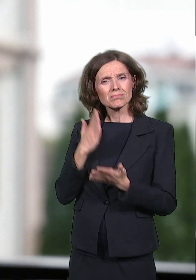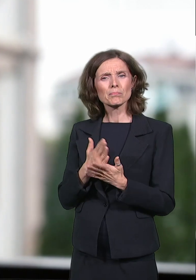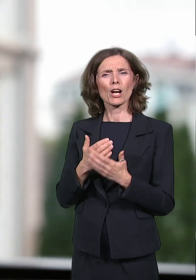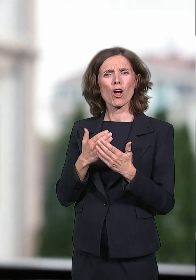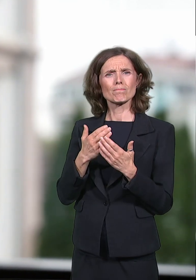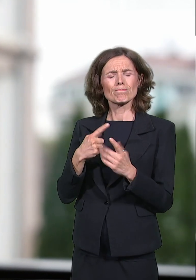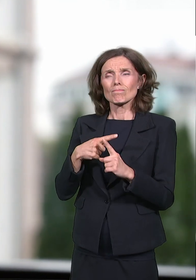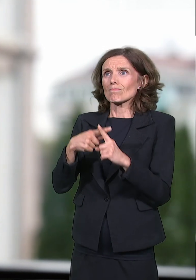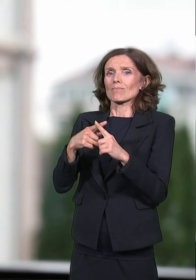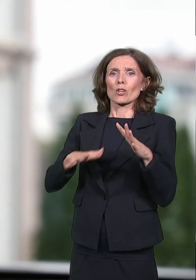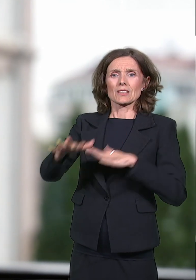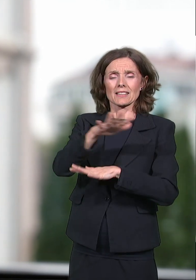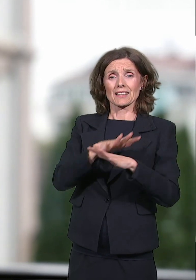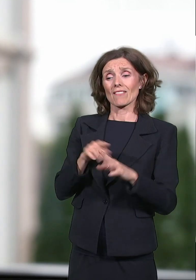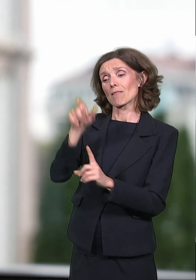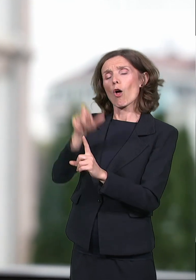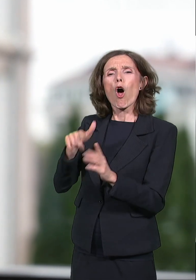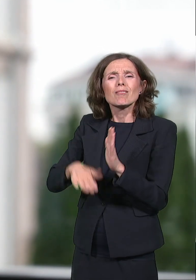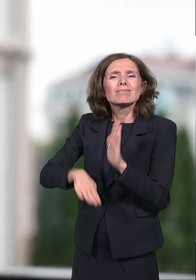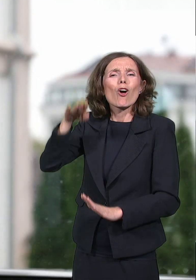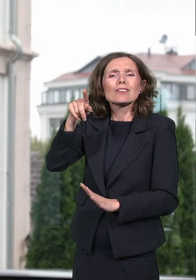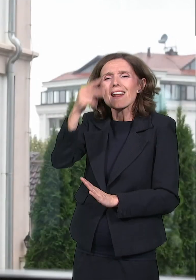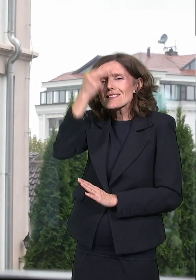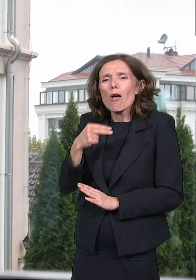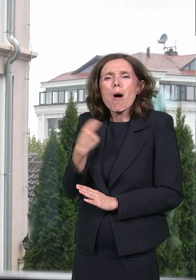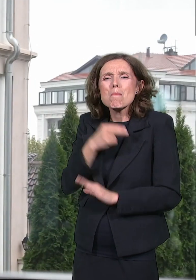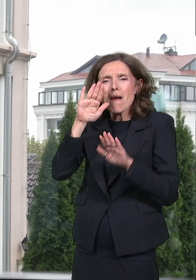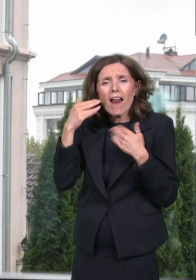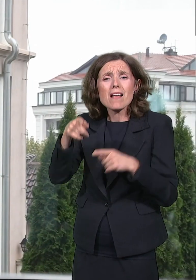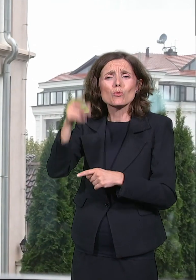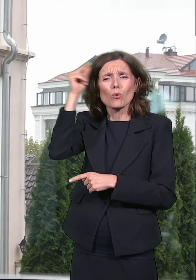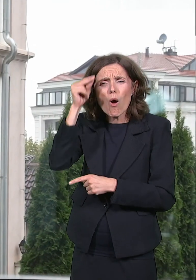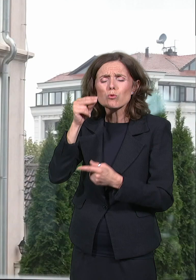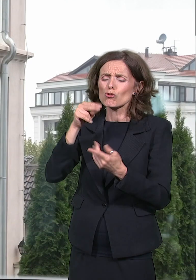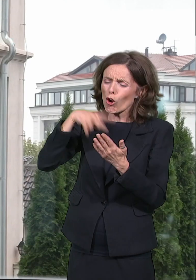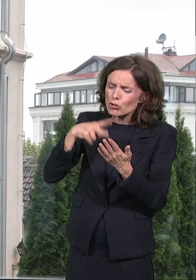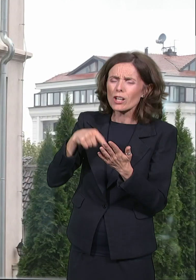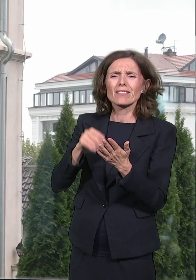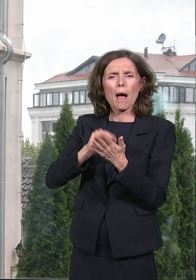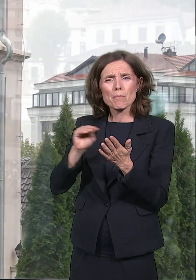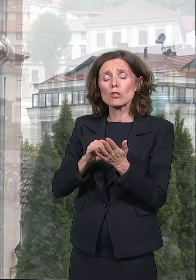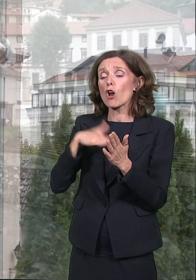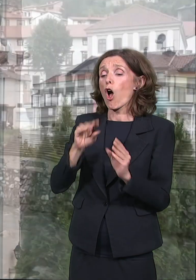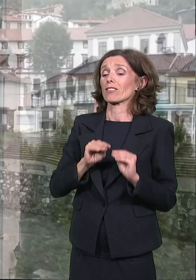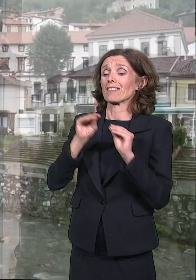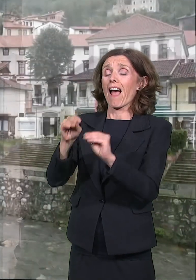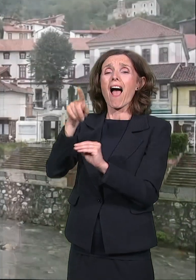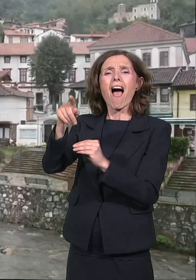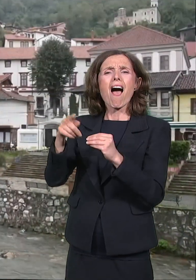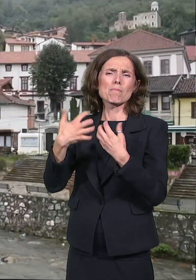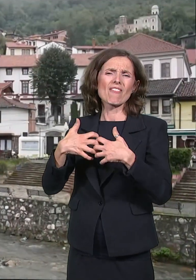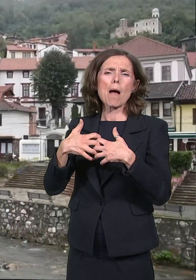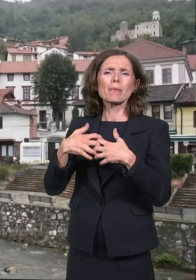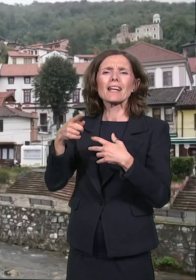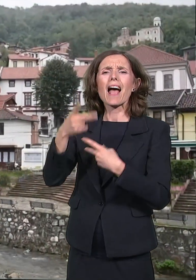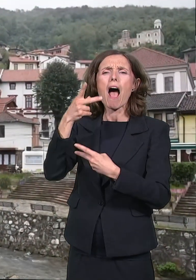Iz manastira u kome je odrastao i naučio da čita i piše, Sima je otišao u fabriku Burmuta u okolini Prizrena i ubrzo